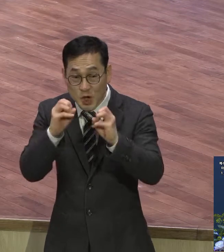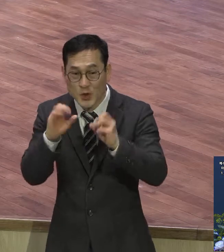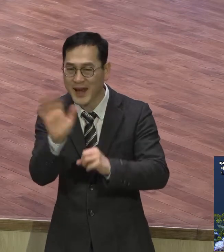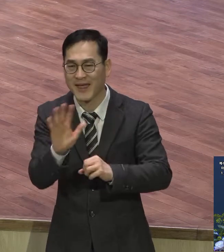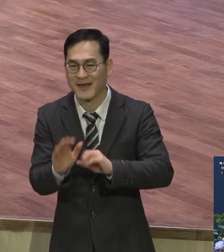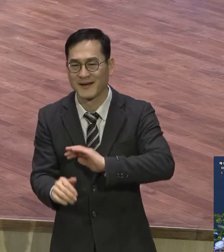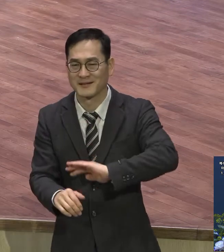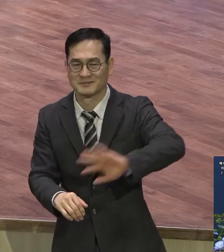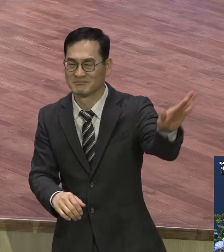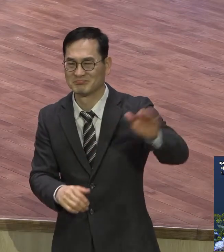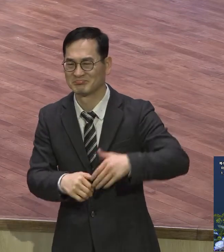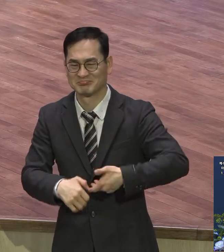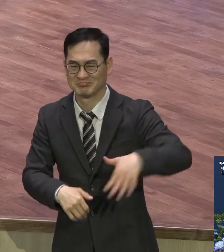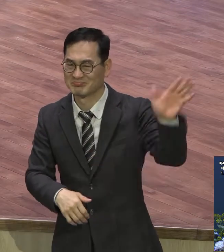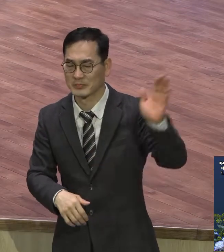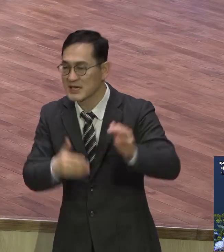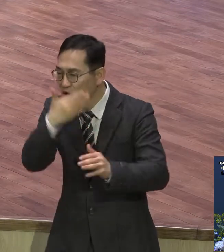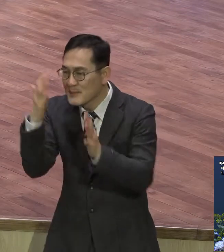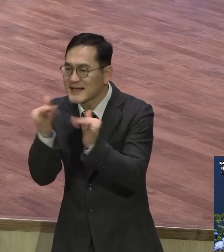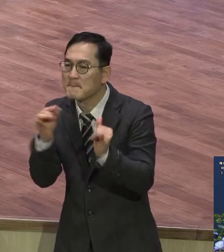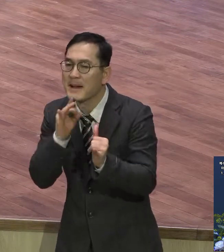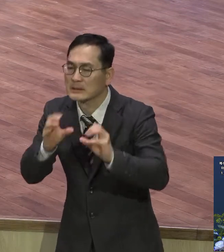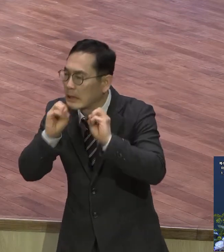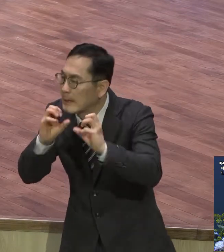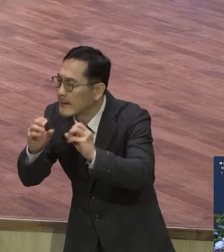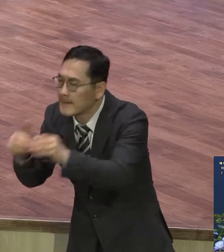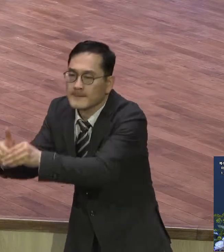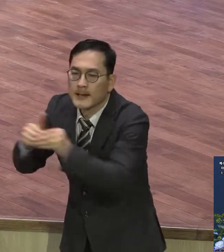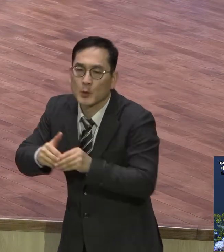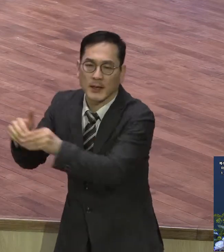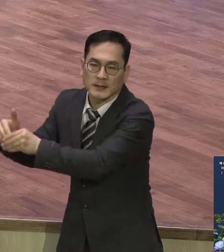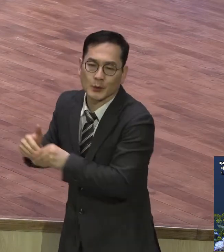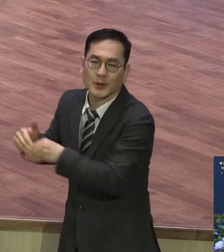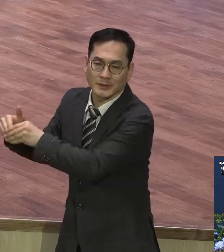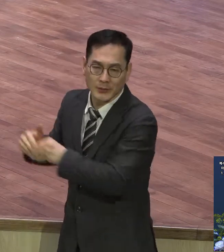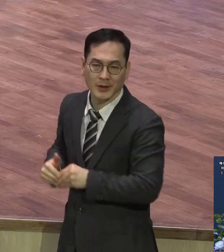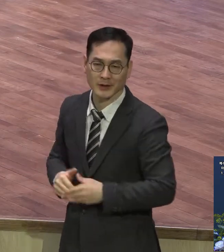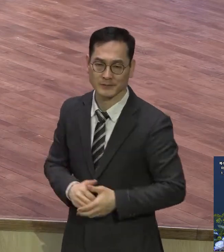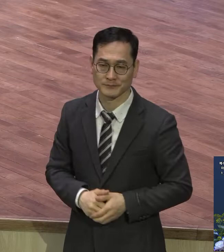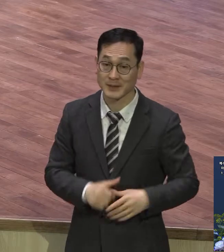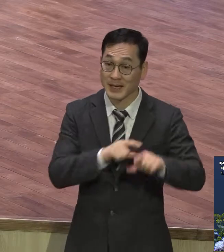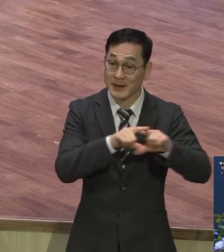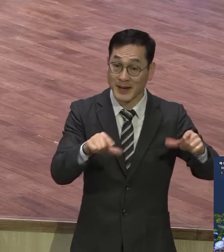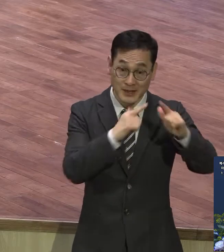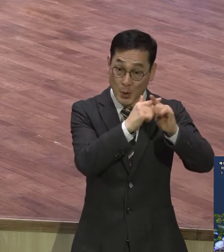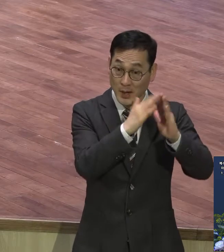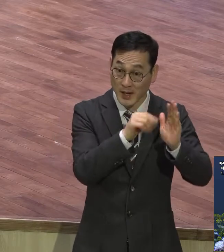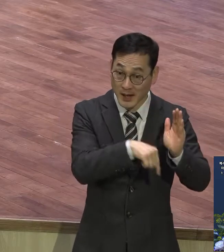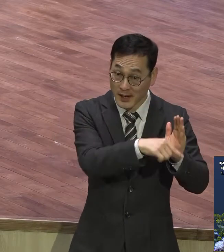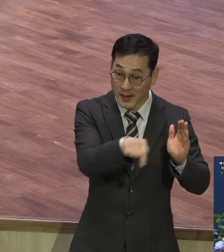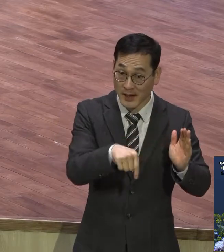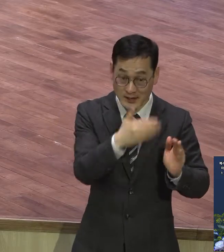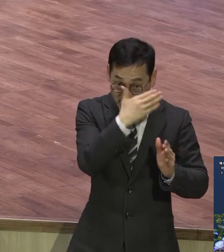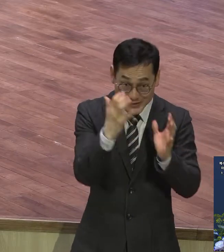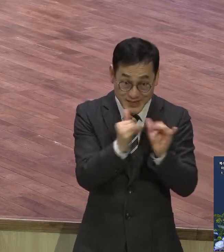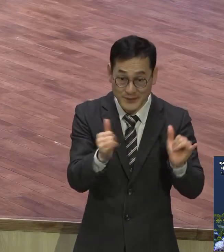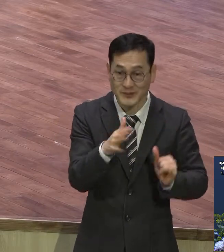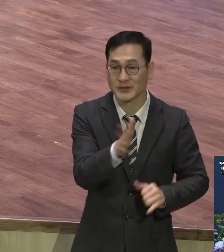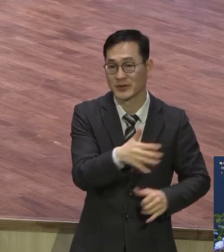없다고 그러니까 일반 교회는 지금 청년들 젊은 사람이 없는데 신천지는